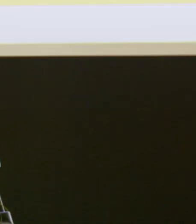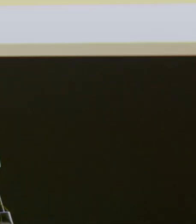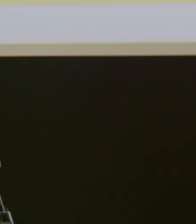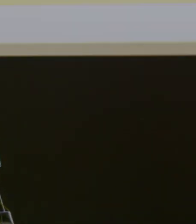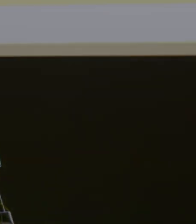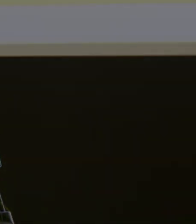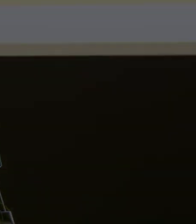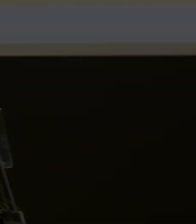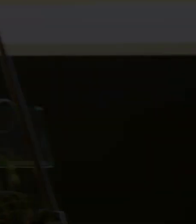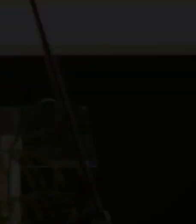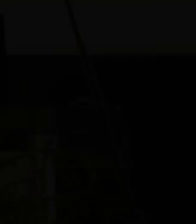Dziękuję.